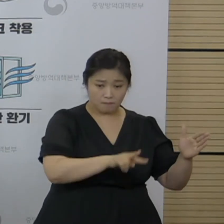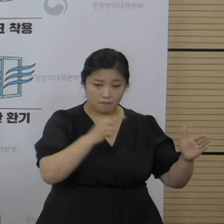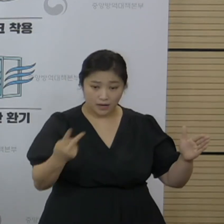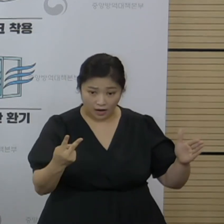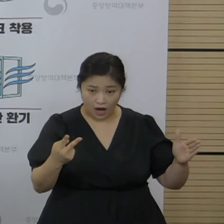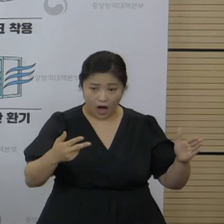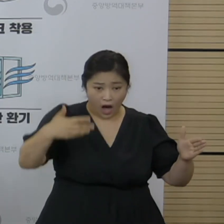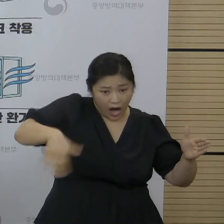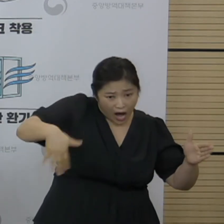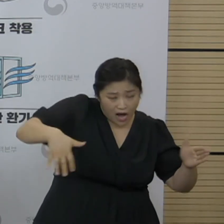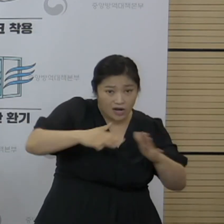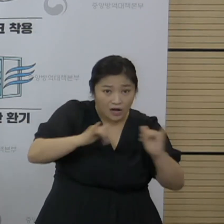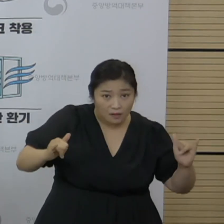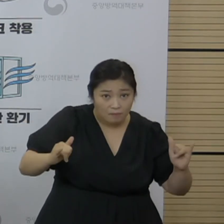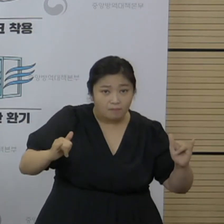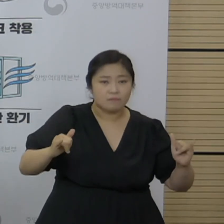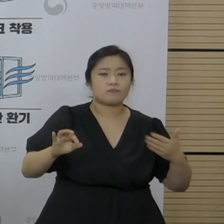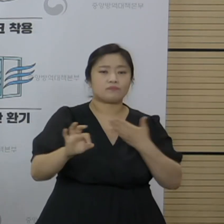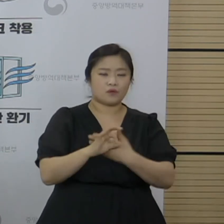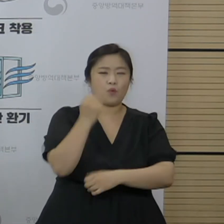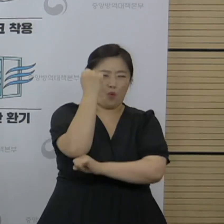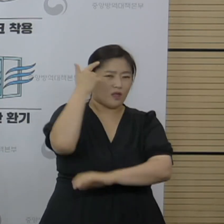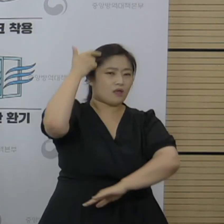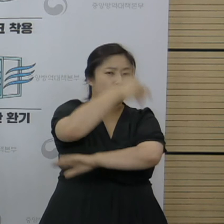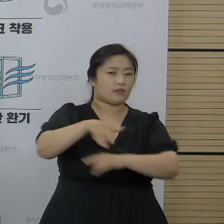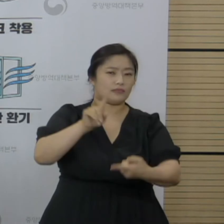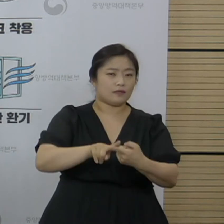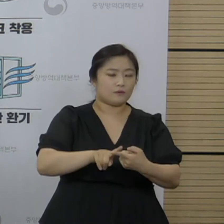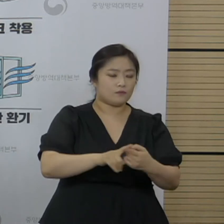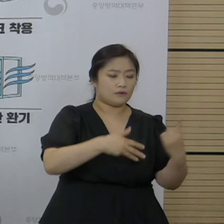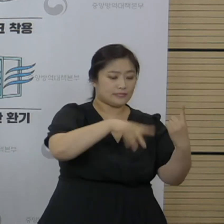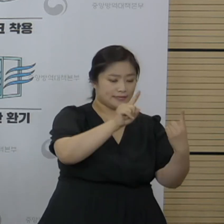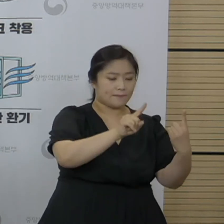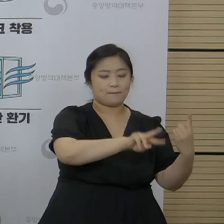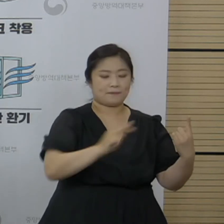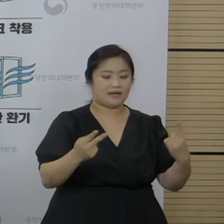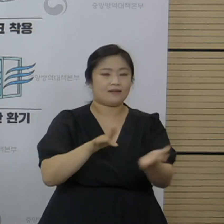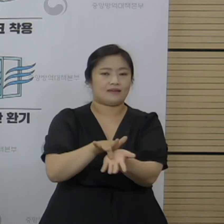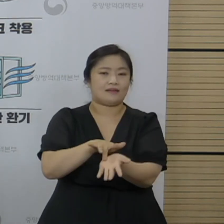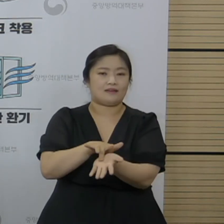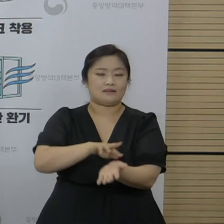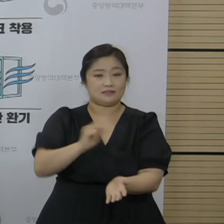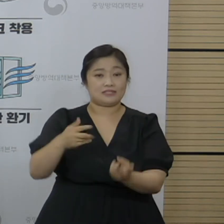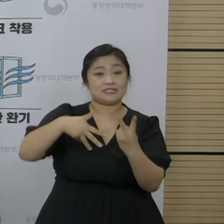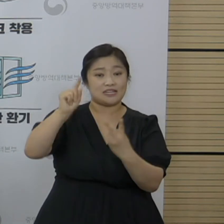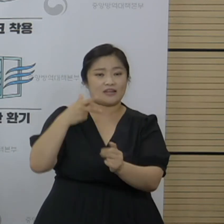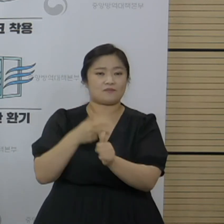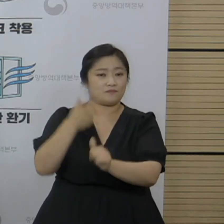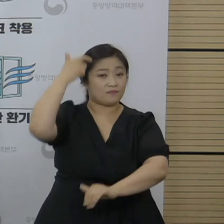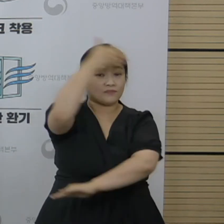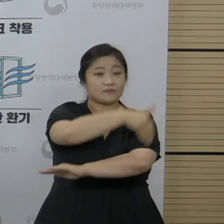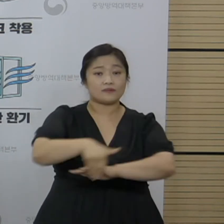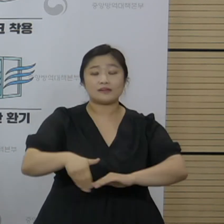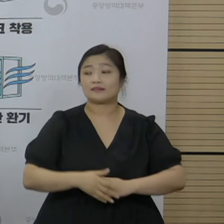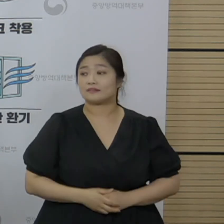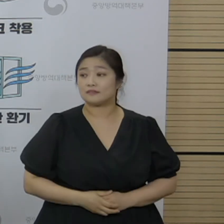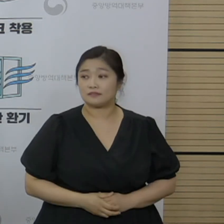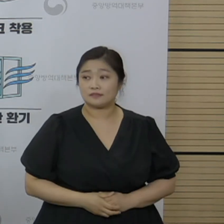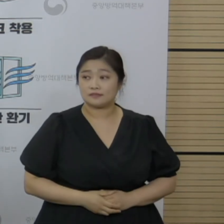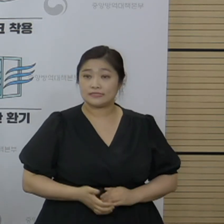하지 않는 분들은 원래 계획대로 교차접종을 하는 걸로 진행을 하고 있습니다. 네, 사전 질문